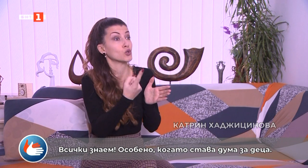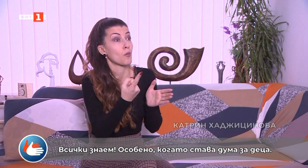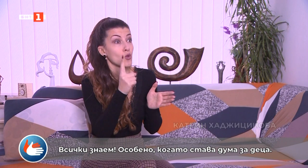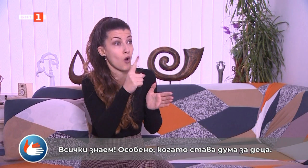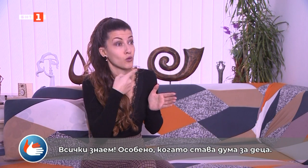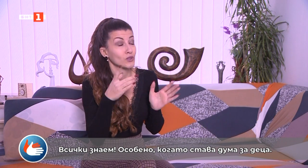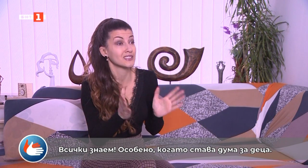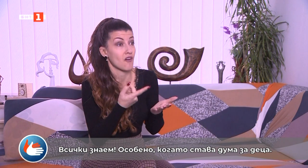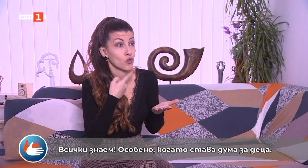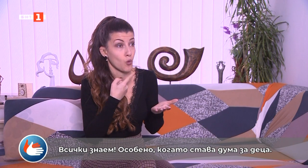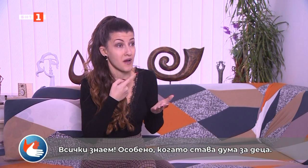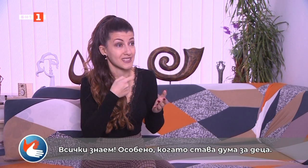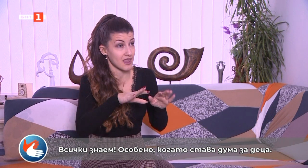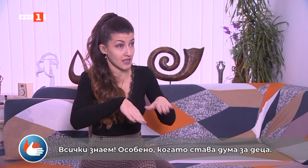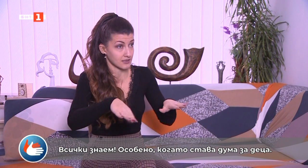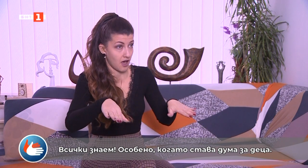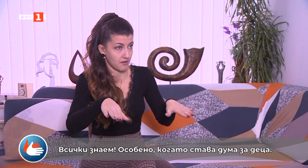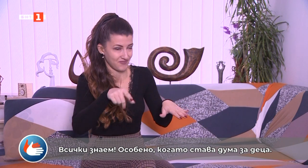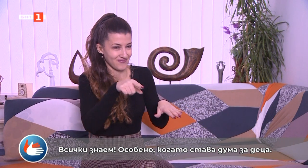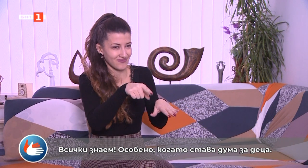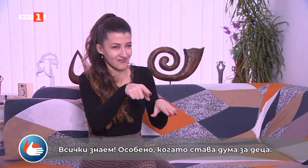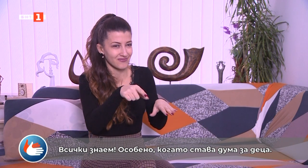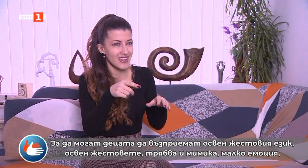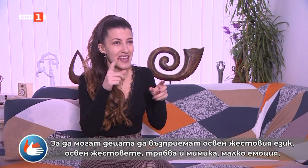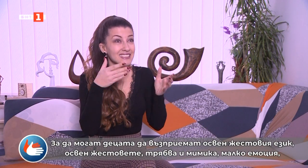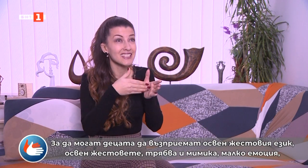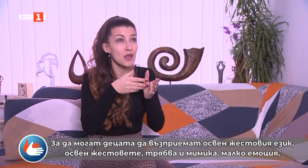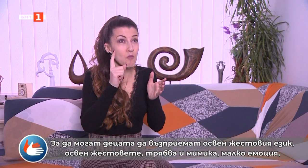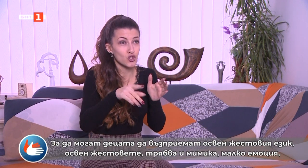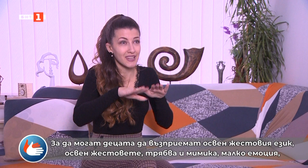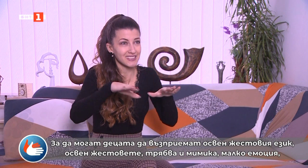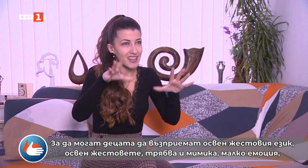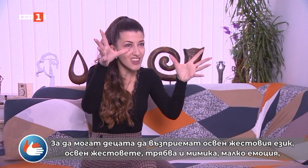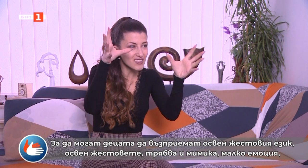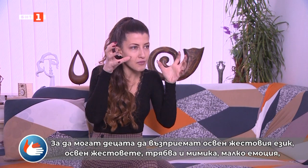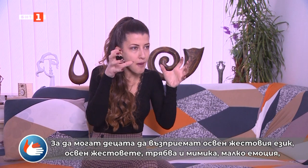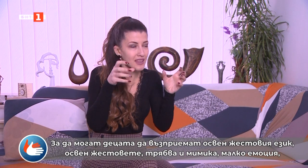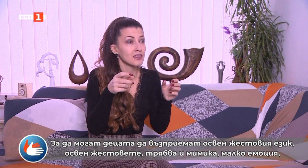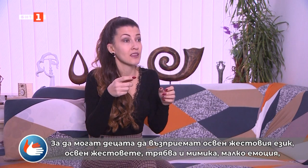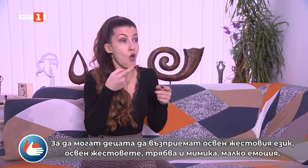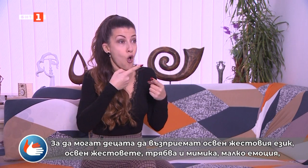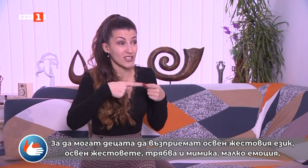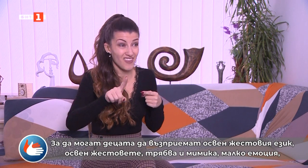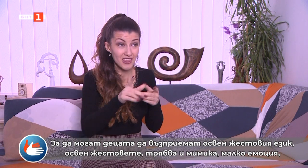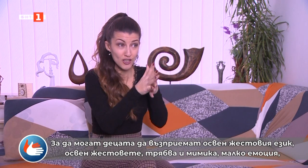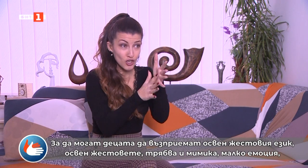когато става дума за деца. За да могат децата да възприемат освен жестови език, освен